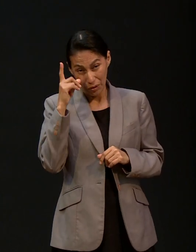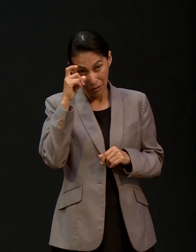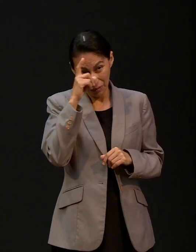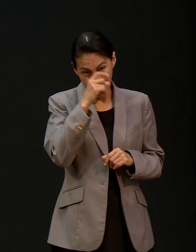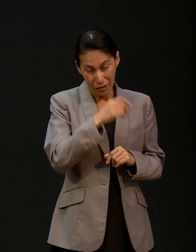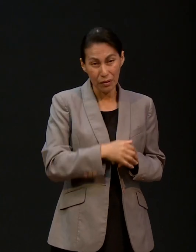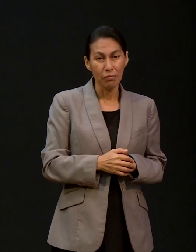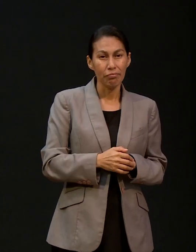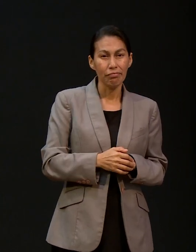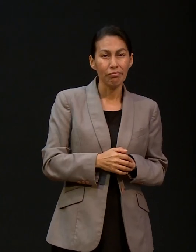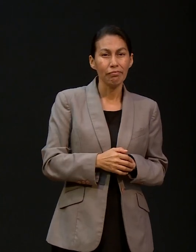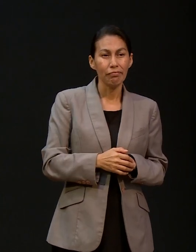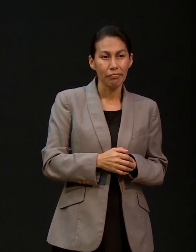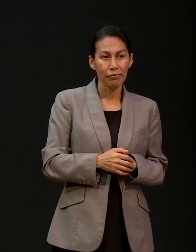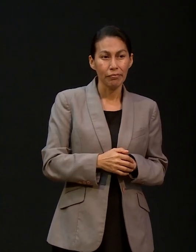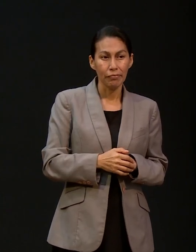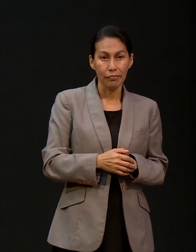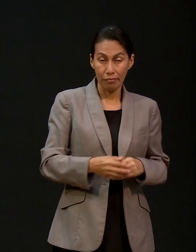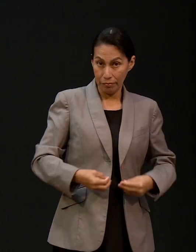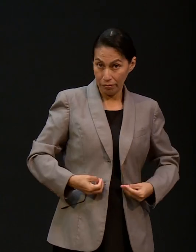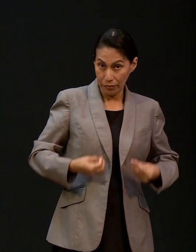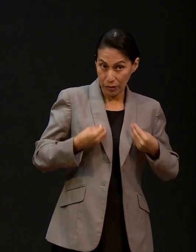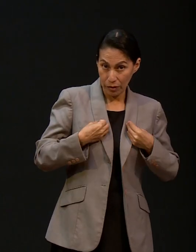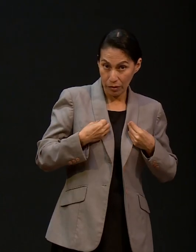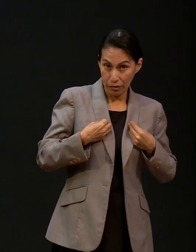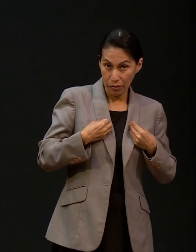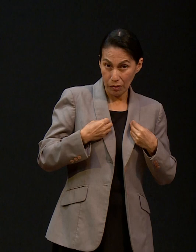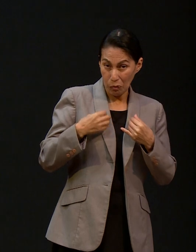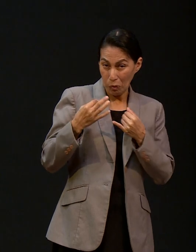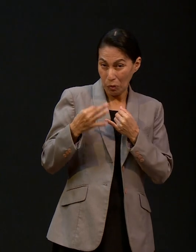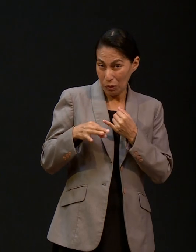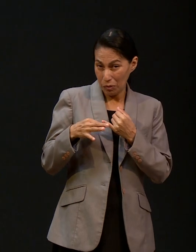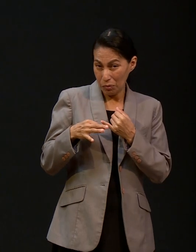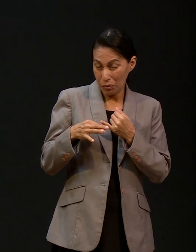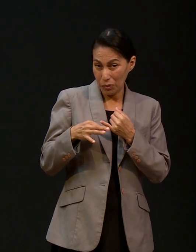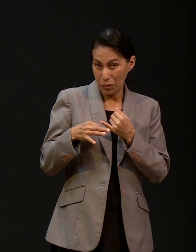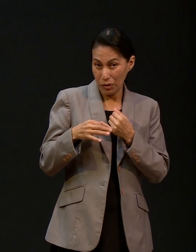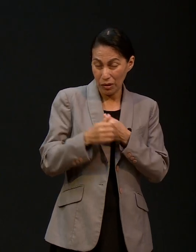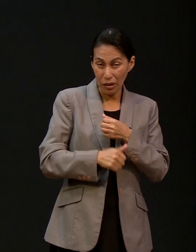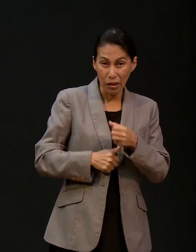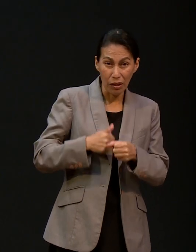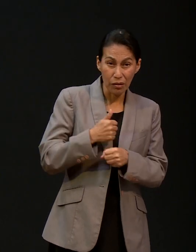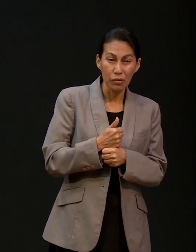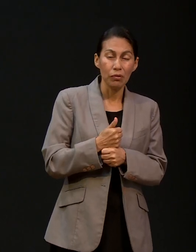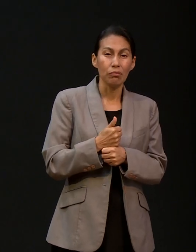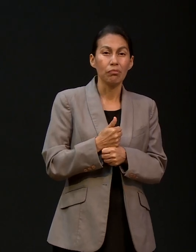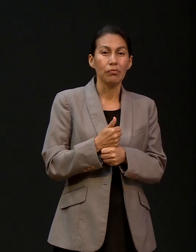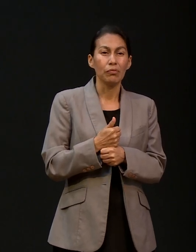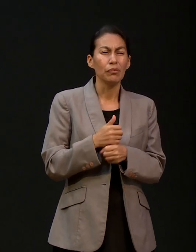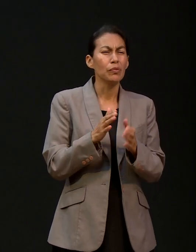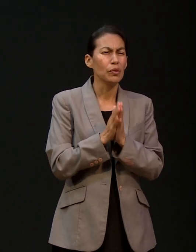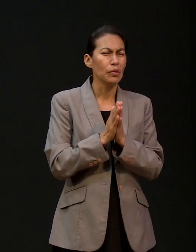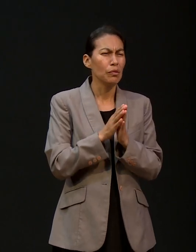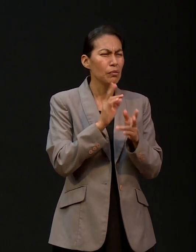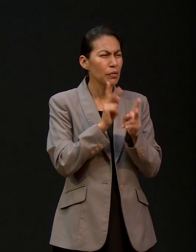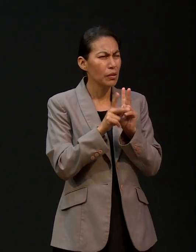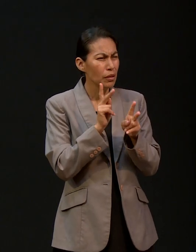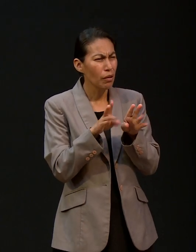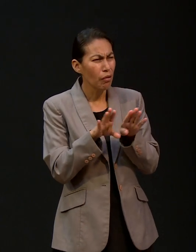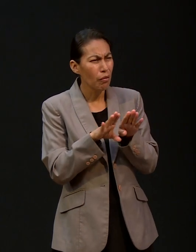momentos un poco difíciles en la vida en estos últimos años. Cuéntenos algo